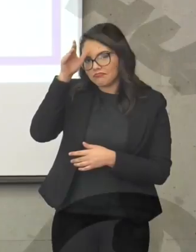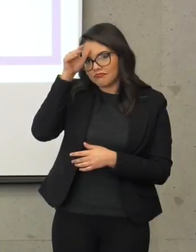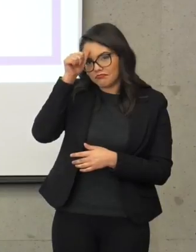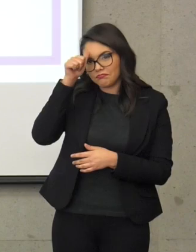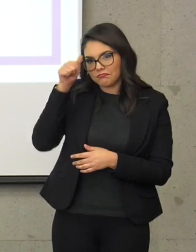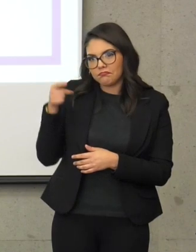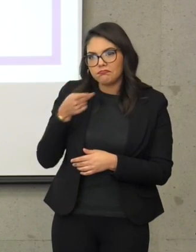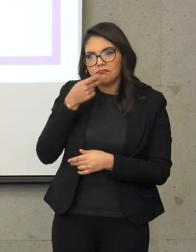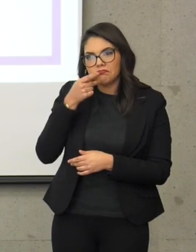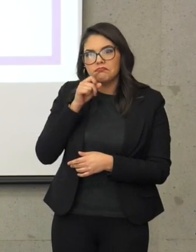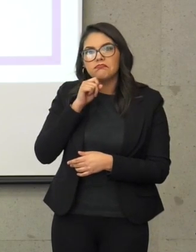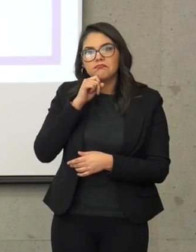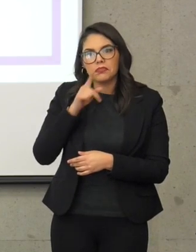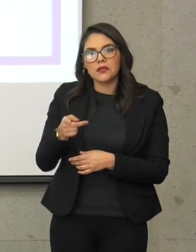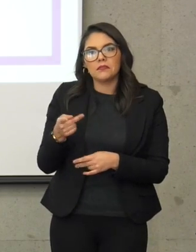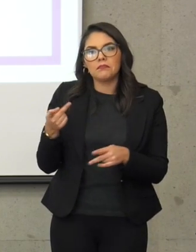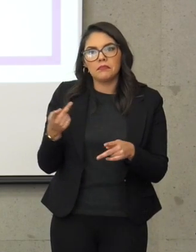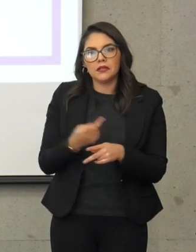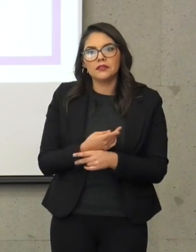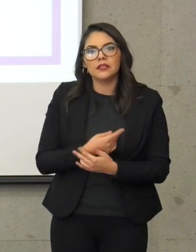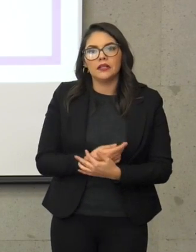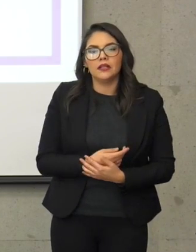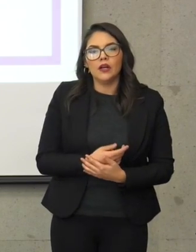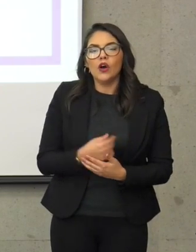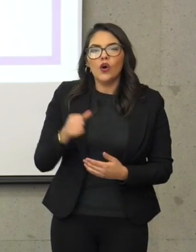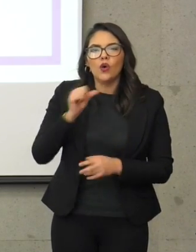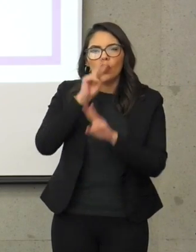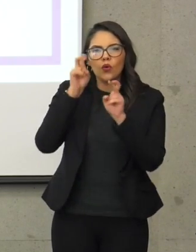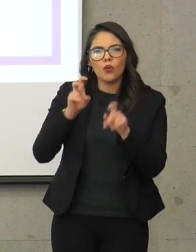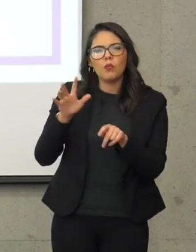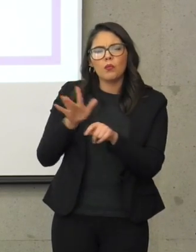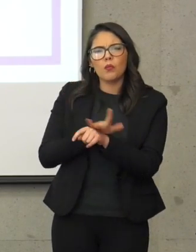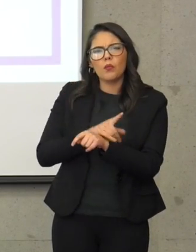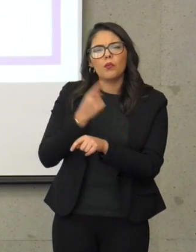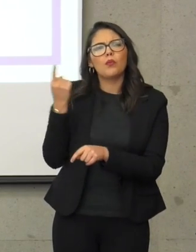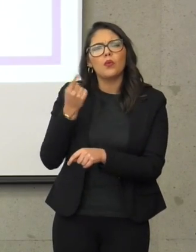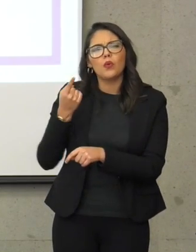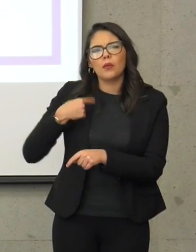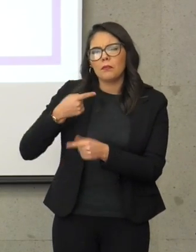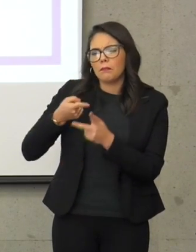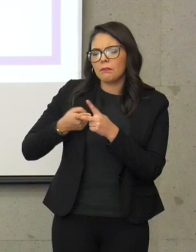¿Qué parte fundamental de los